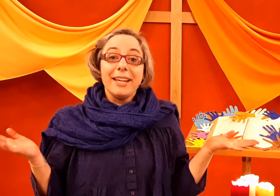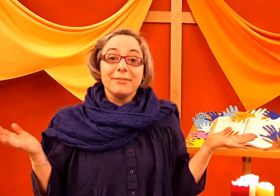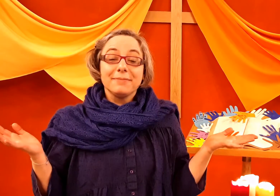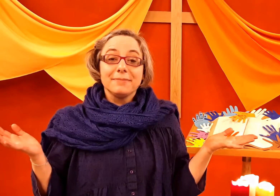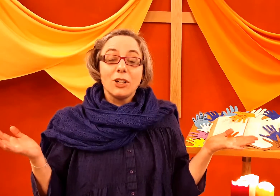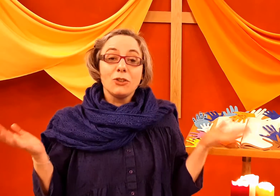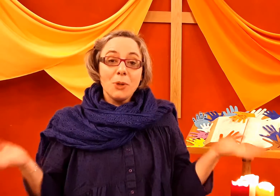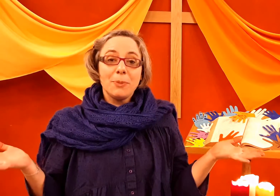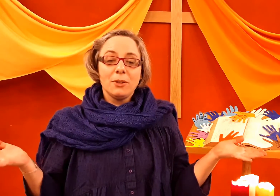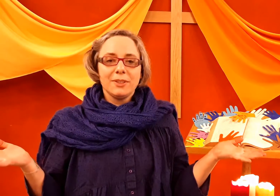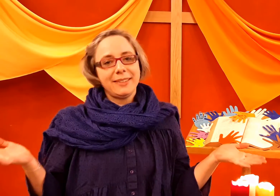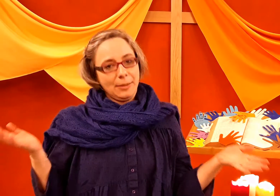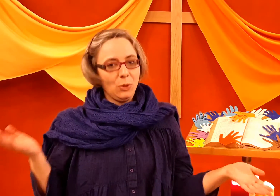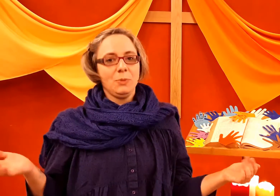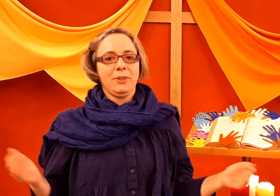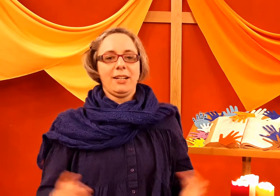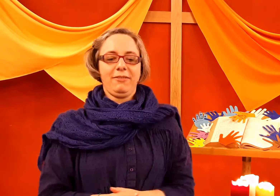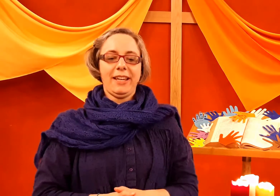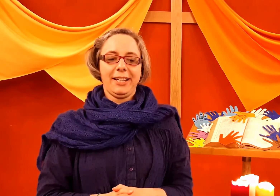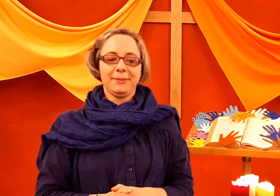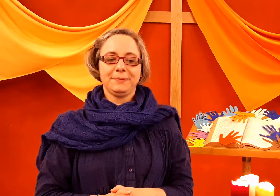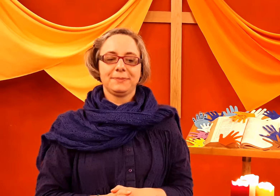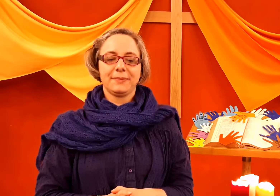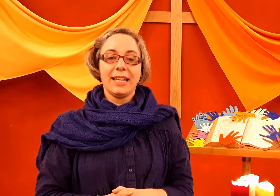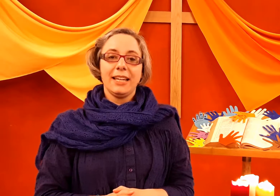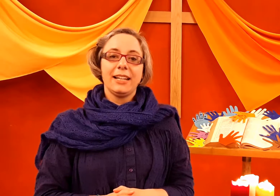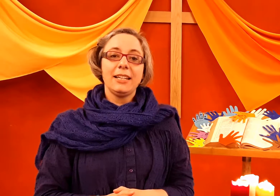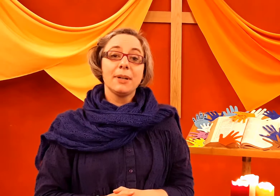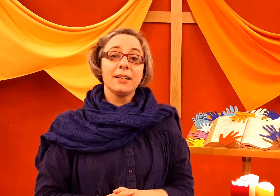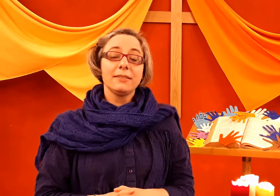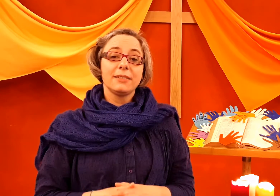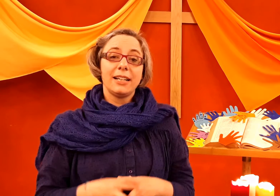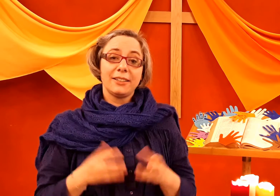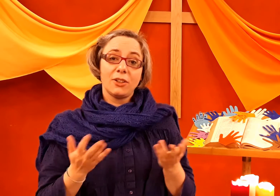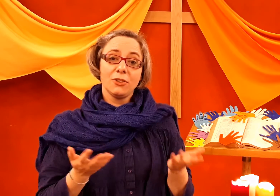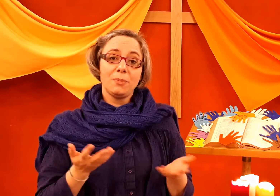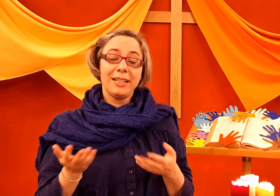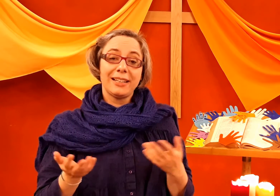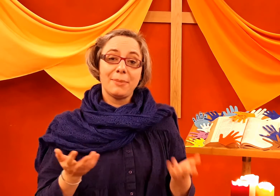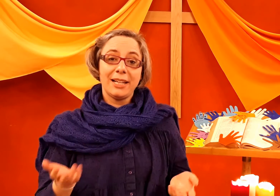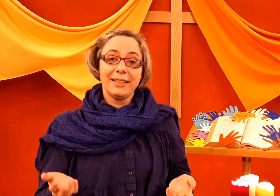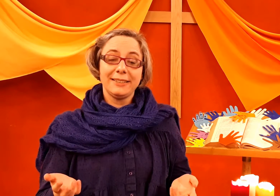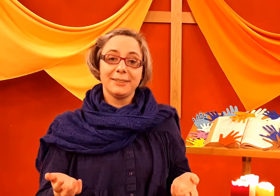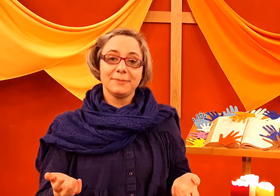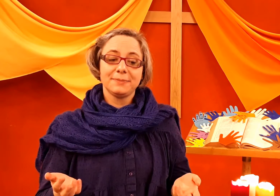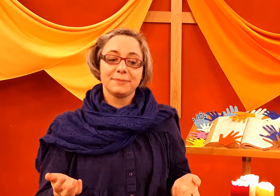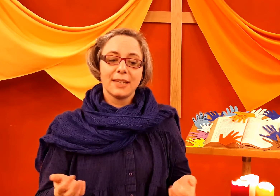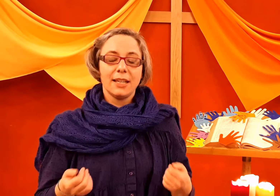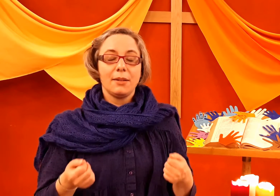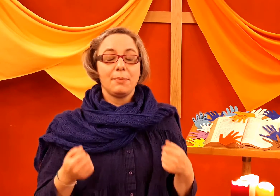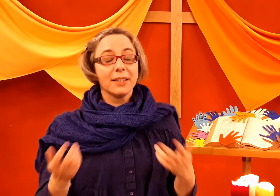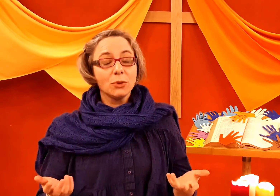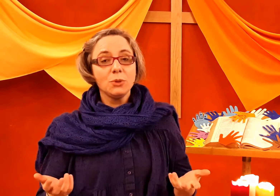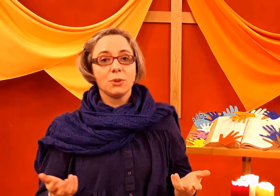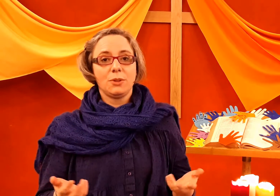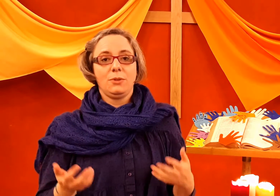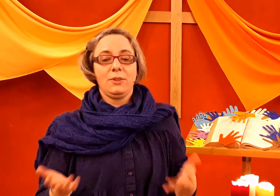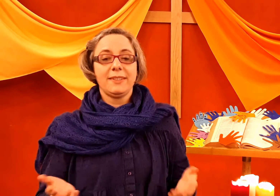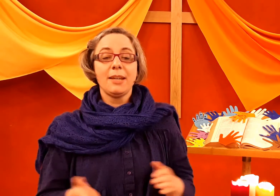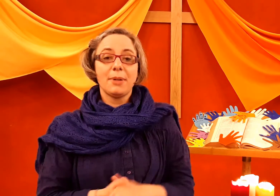Mais en ce moment, c'est un peu le monde à l'envers. Les mains, elles transmettent la maladie. Bien sûr, on le sait,